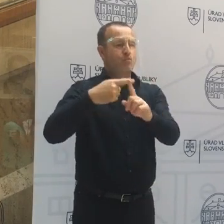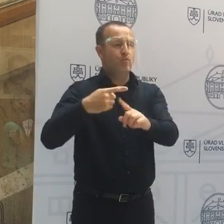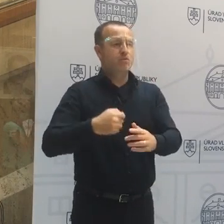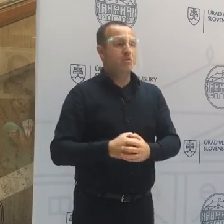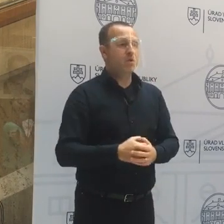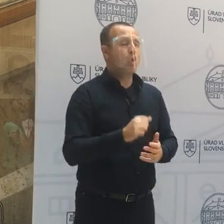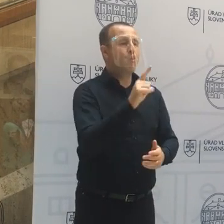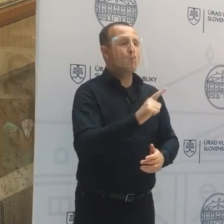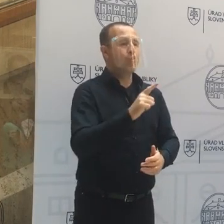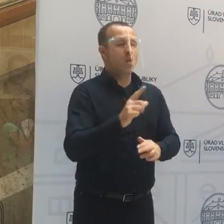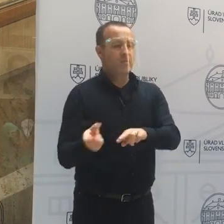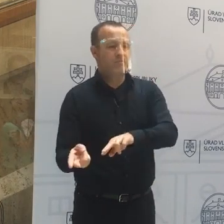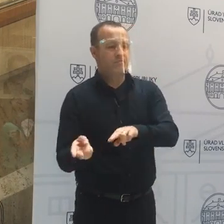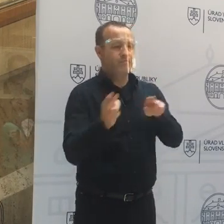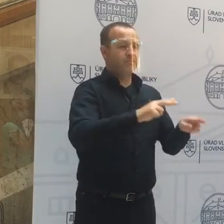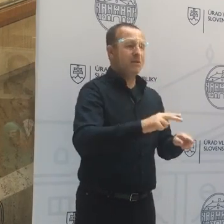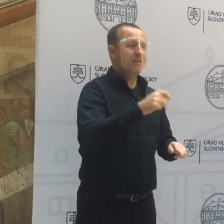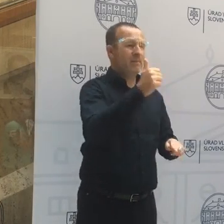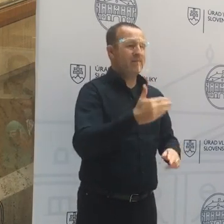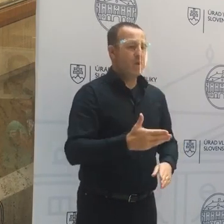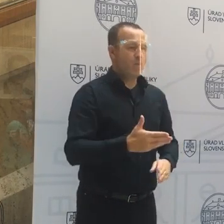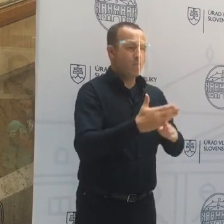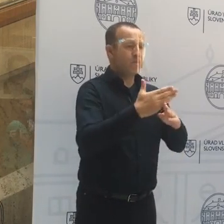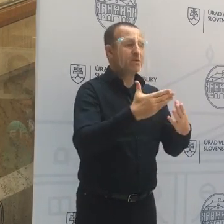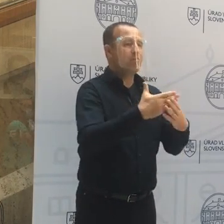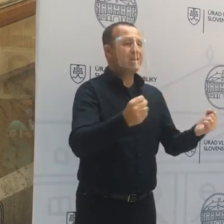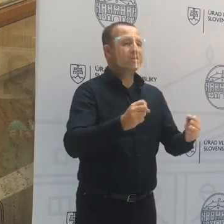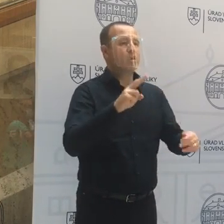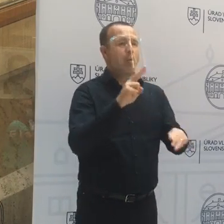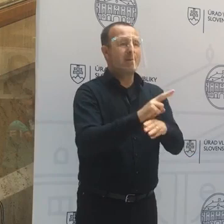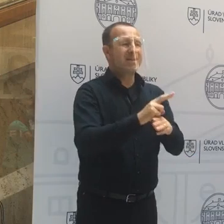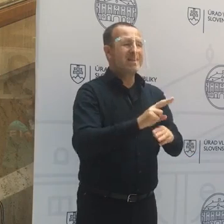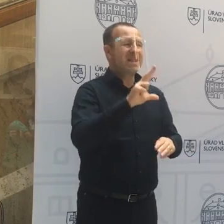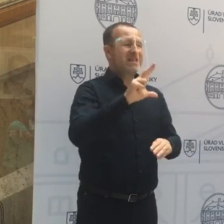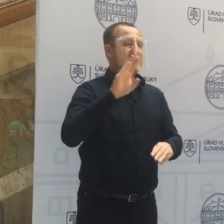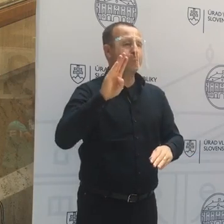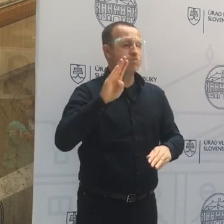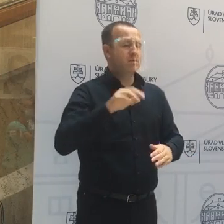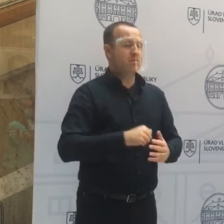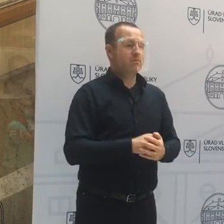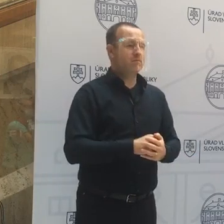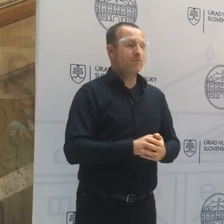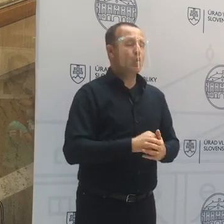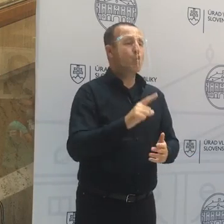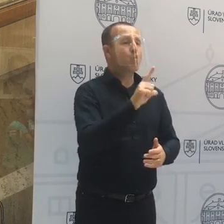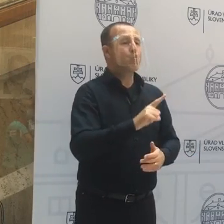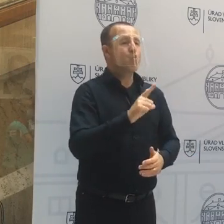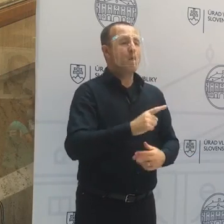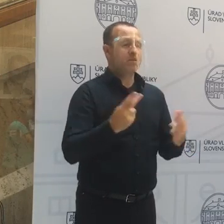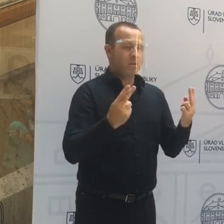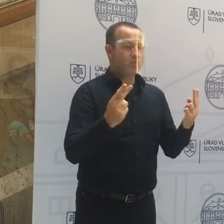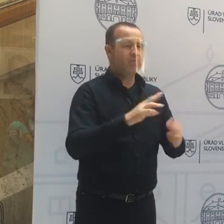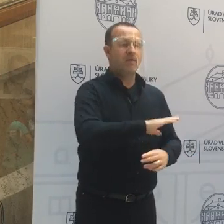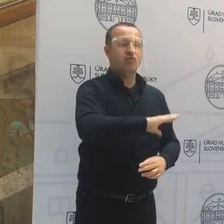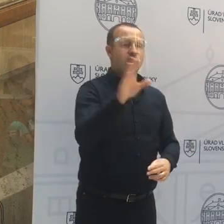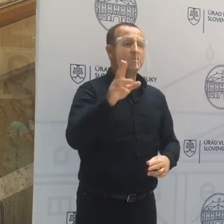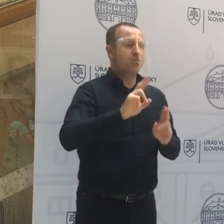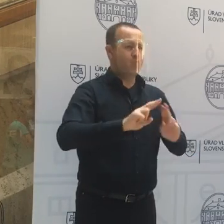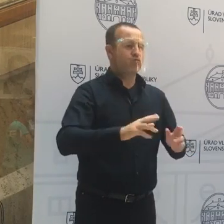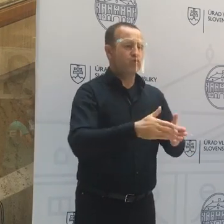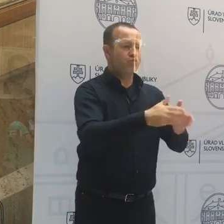pomoc bez opatrenia 3B. Čiže v júli ešte budú môcť žiadať samozrejme všetky opravnené osoby